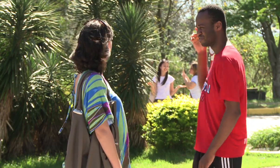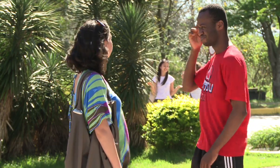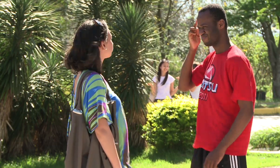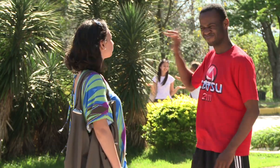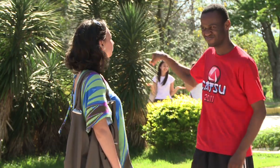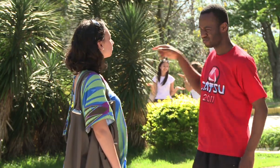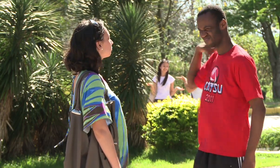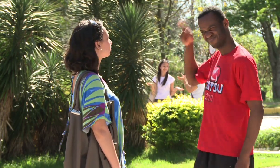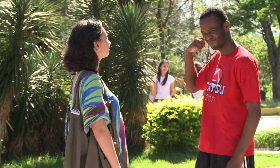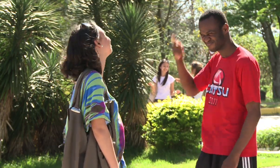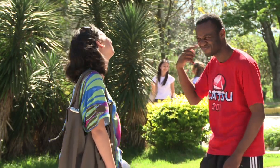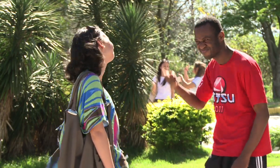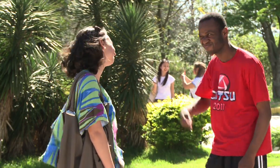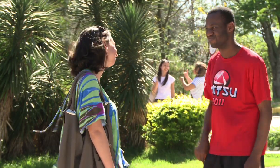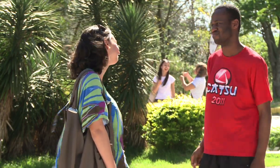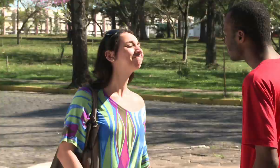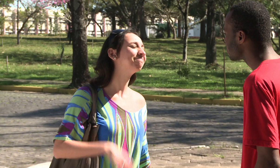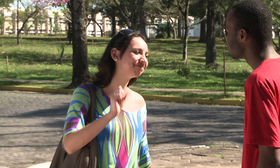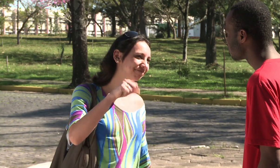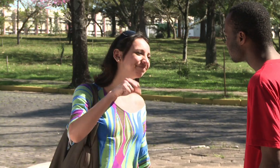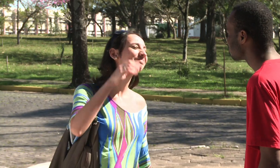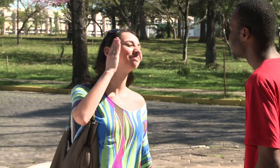Aquelas gurias estão loucas. Nossa. Sim, eu sei.